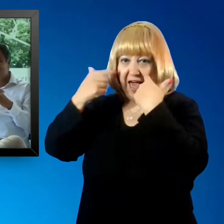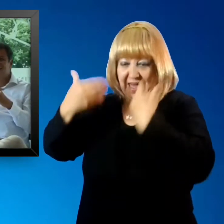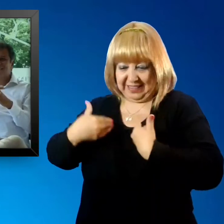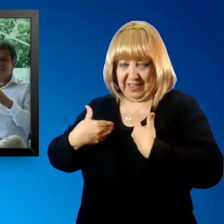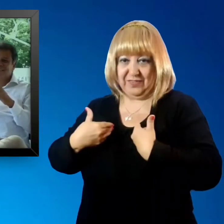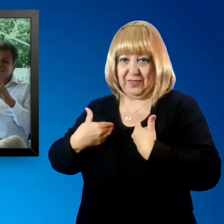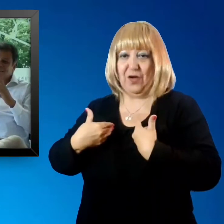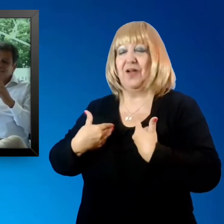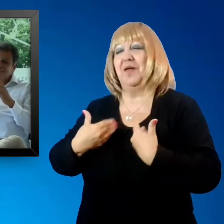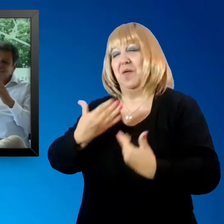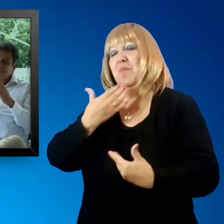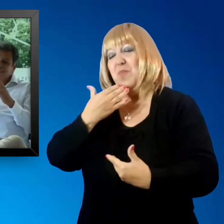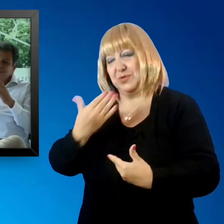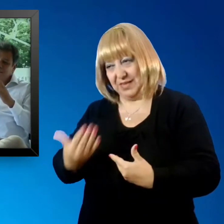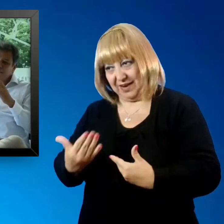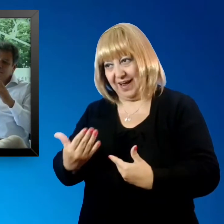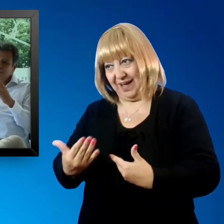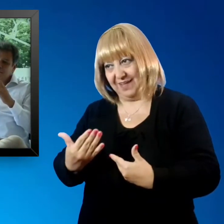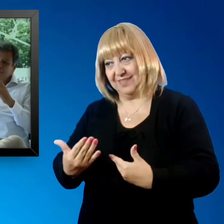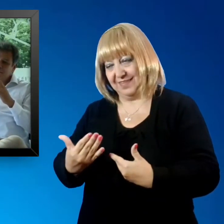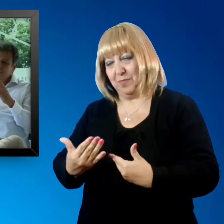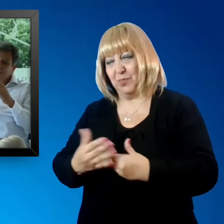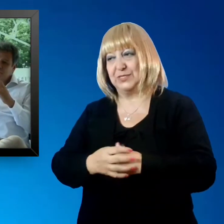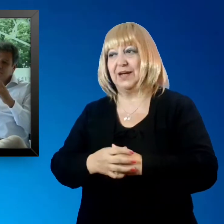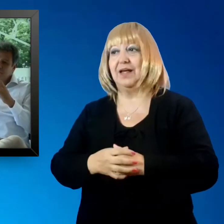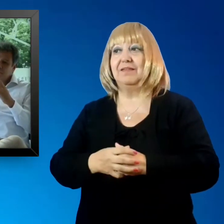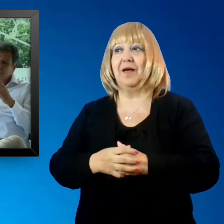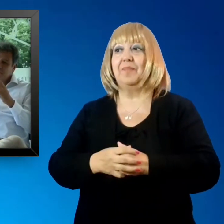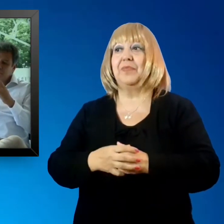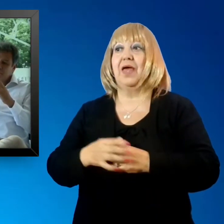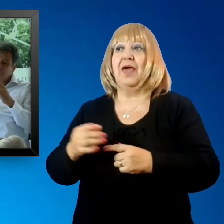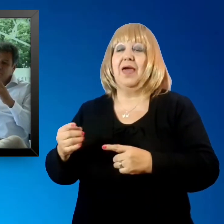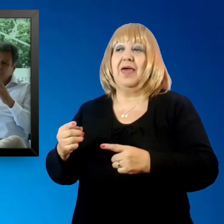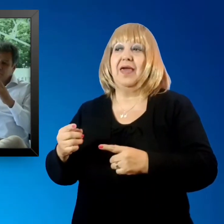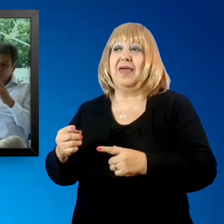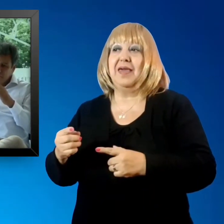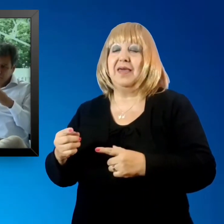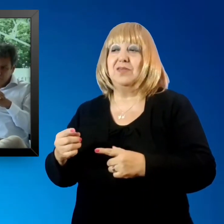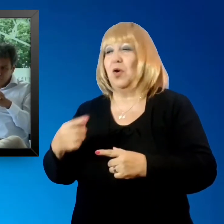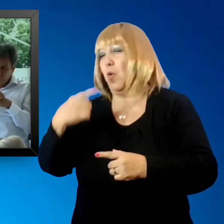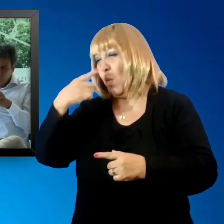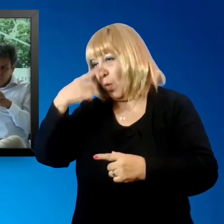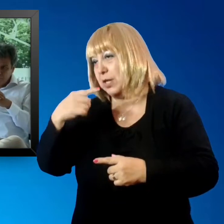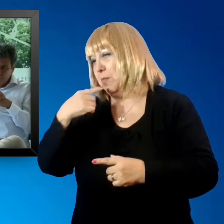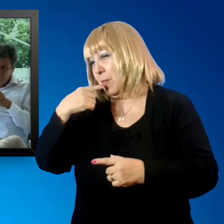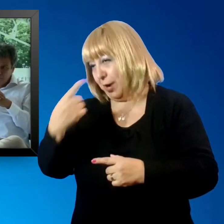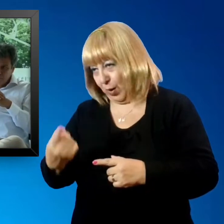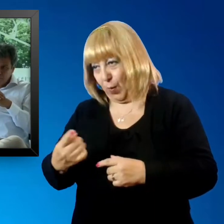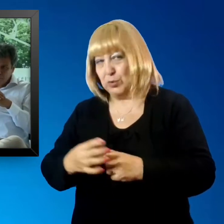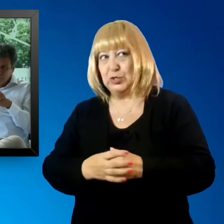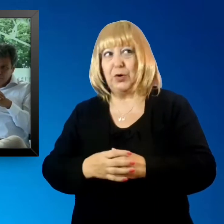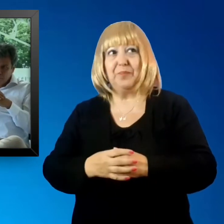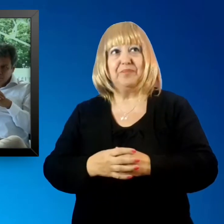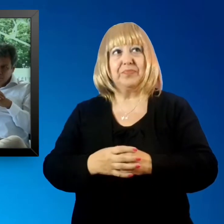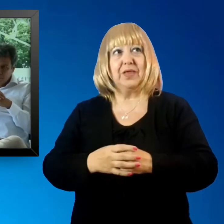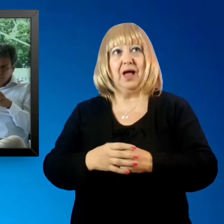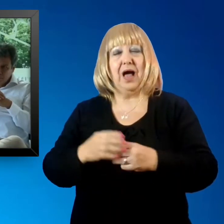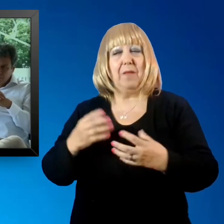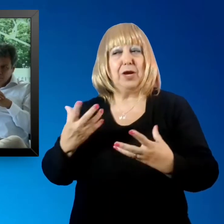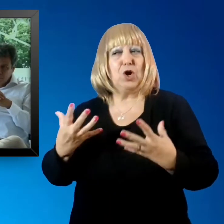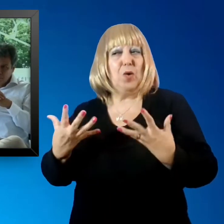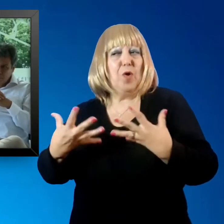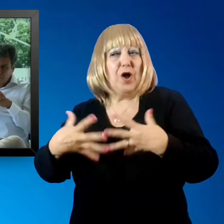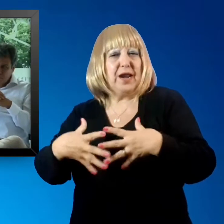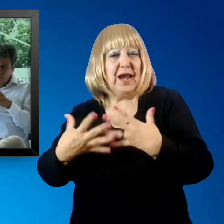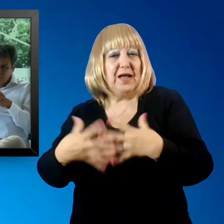lo cual estamos sumamente agradecidos. Y como pregunta final, y a propósito de tratar de relacionar lo importante, lo urgente, la